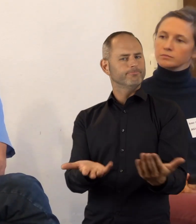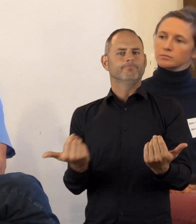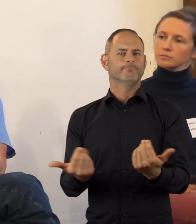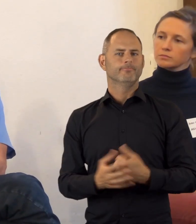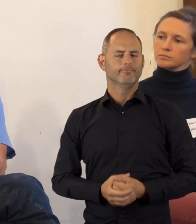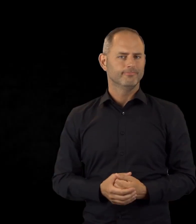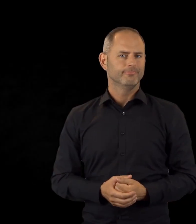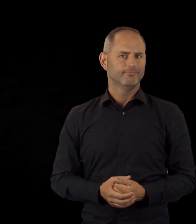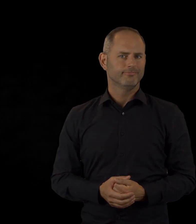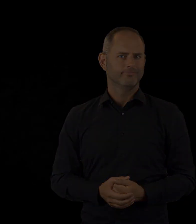möchte.